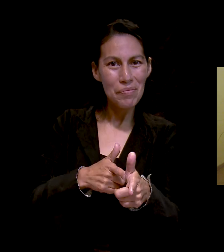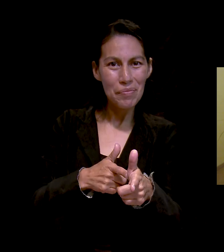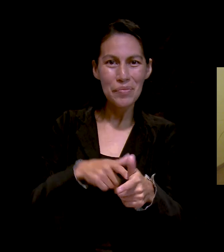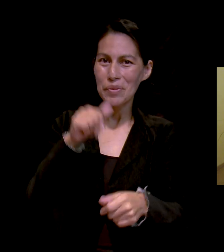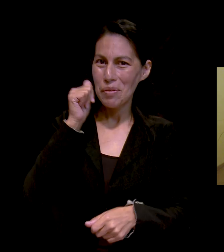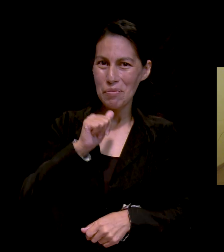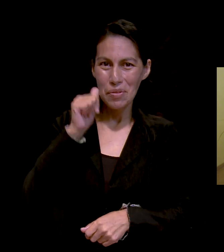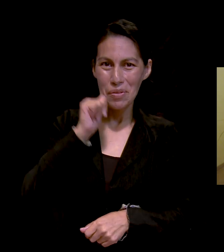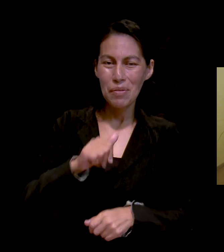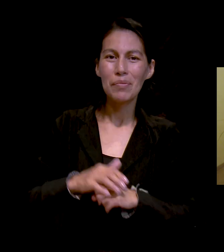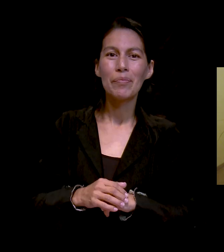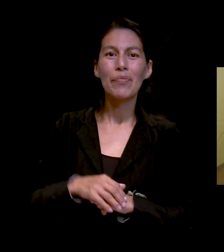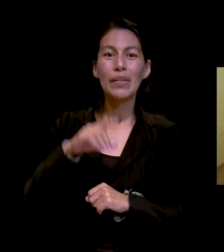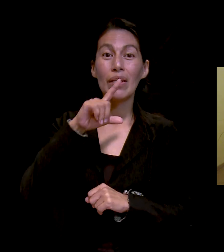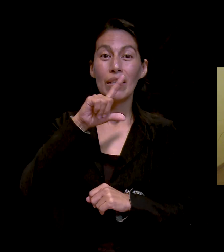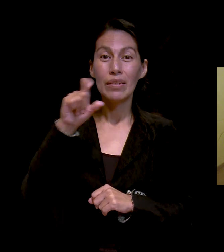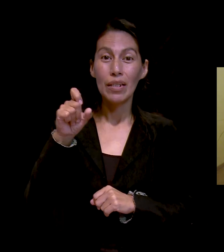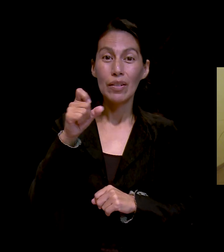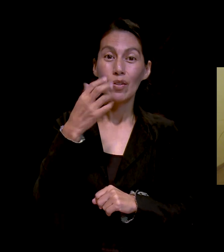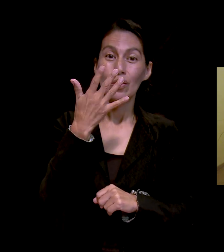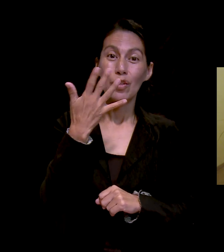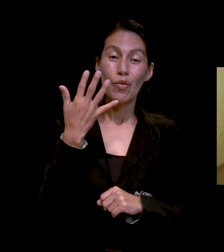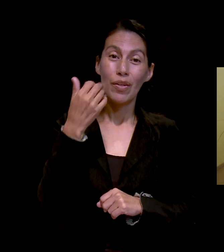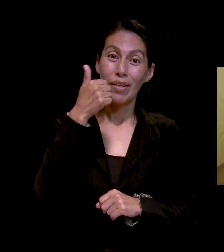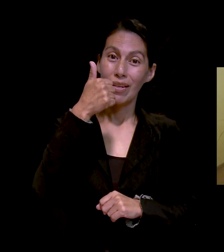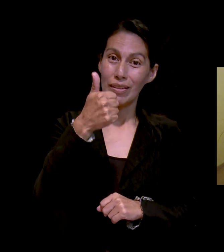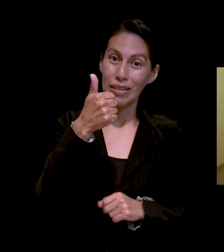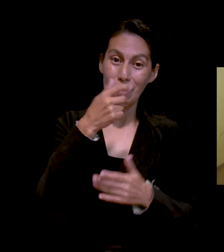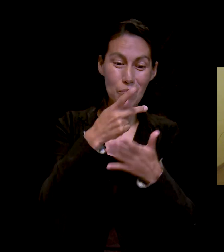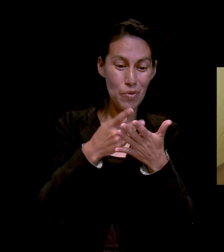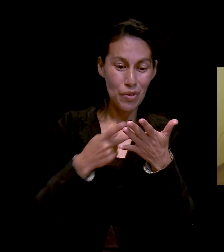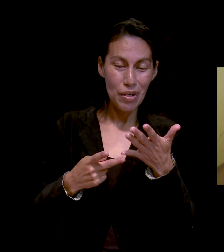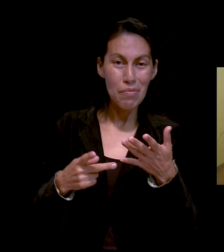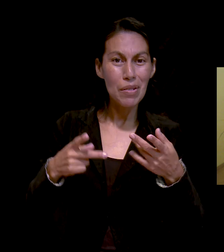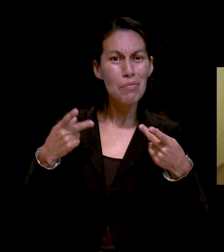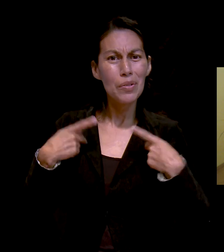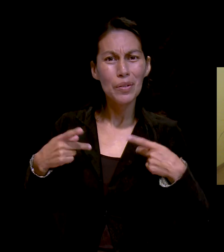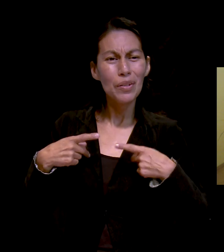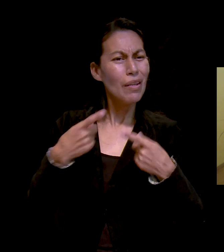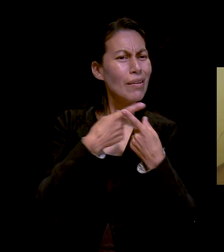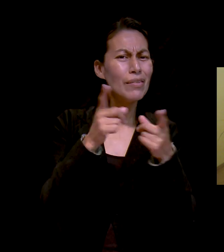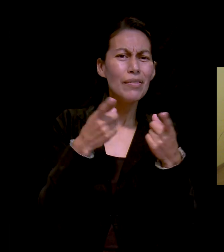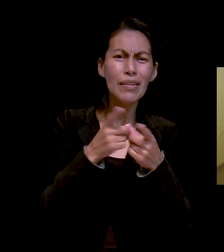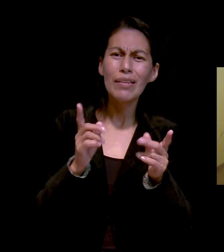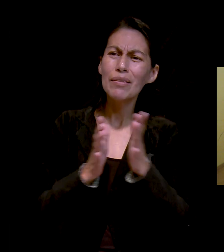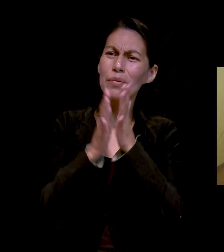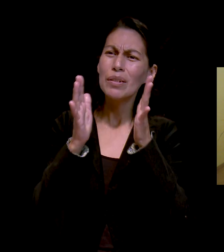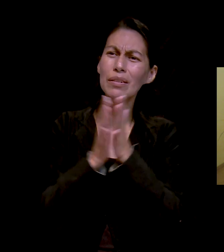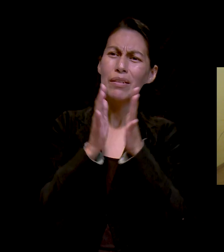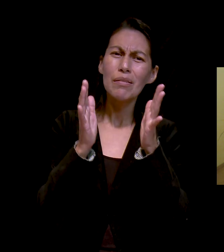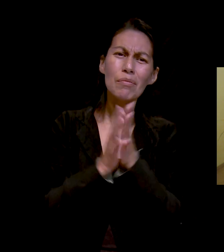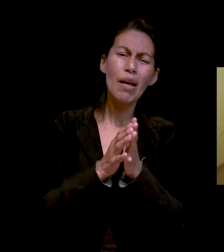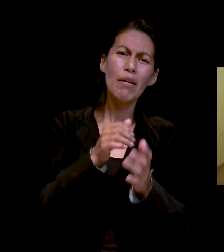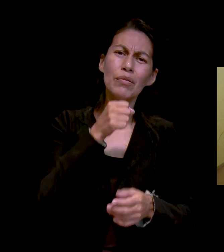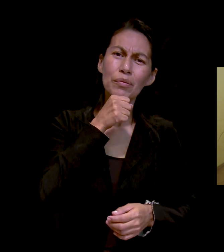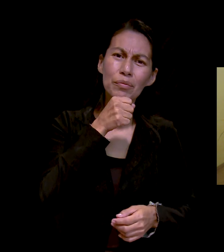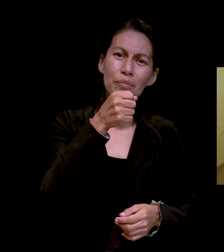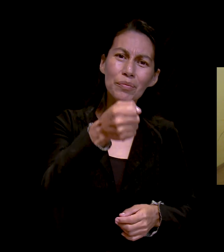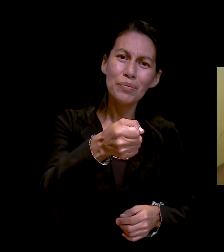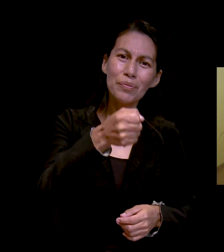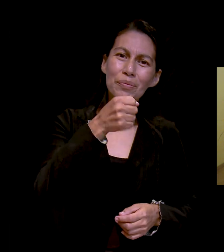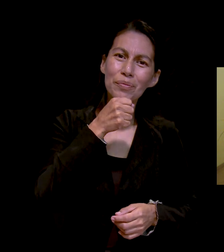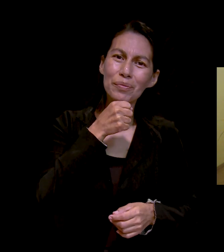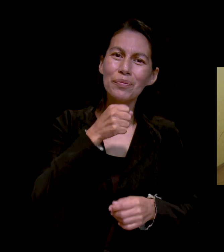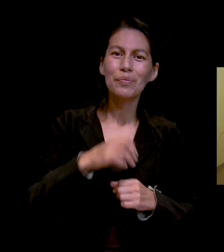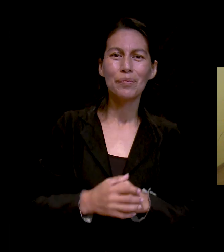156 programas con personas diferentes entrevistándoles acerca del poder de Dios